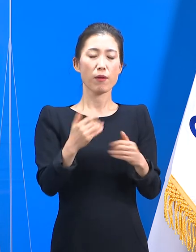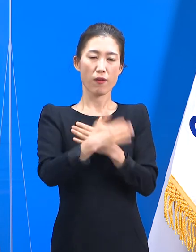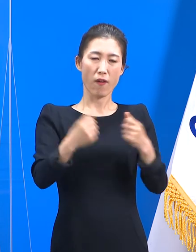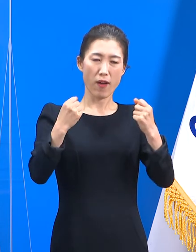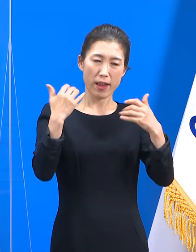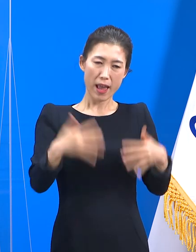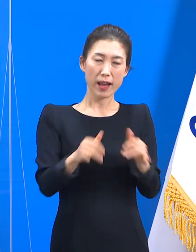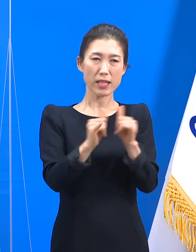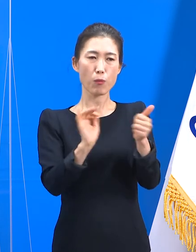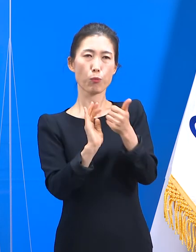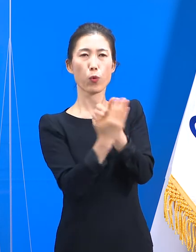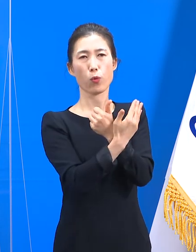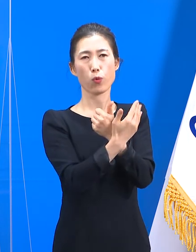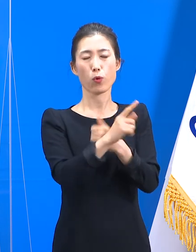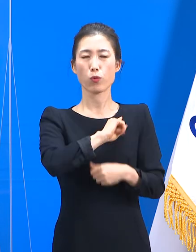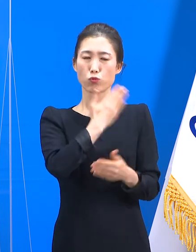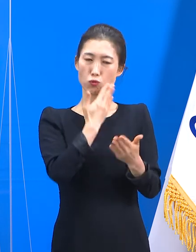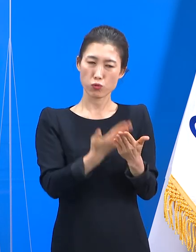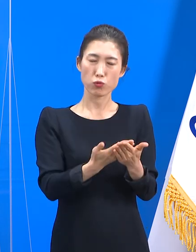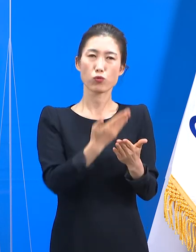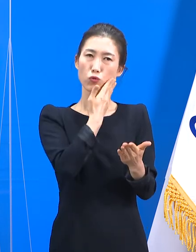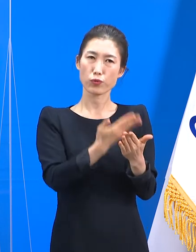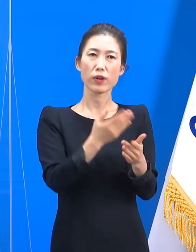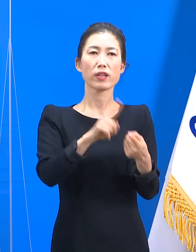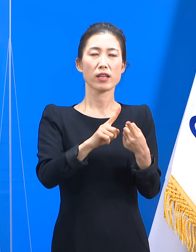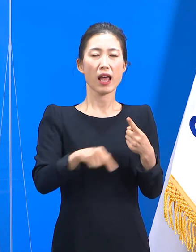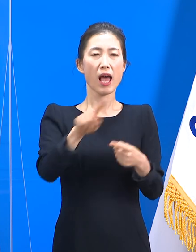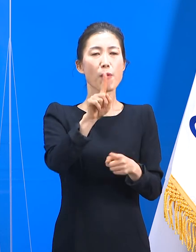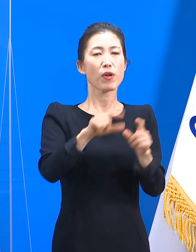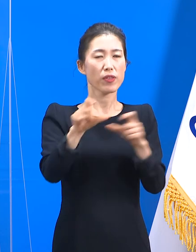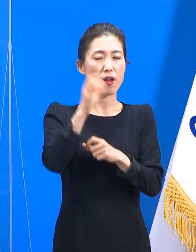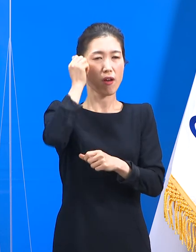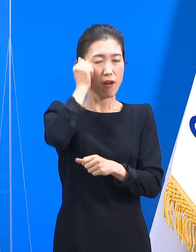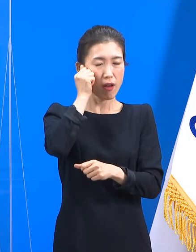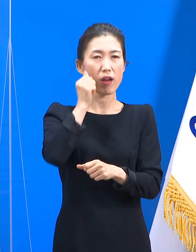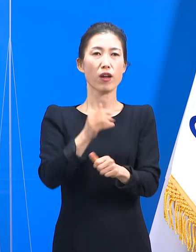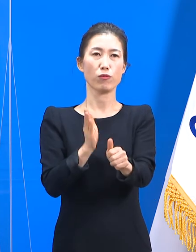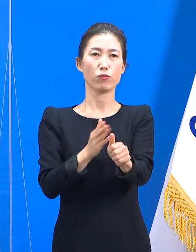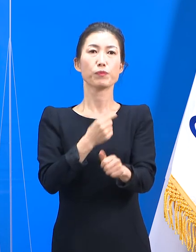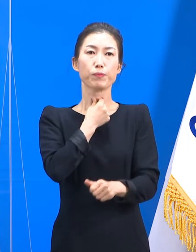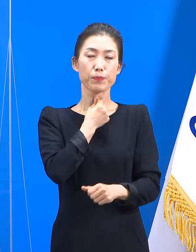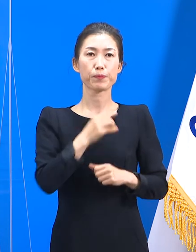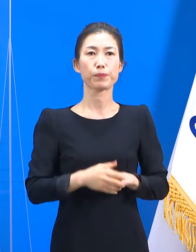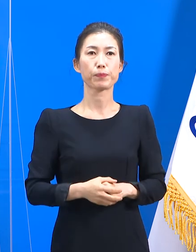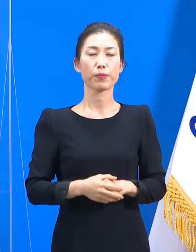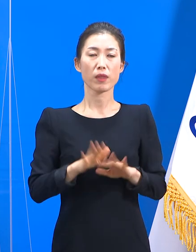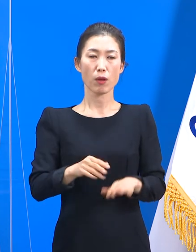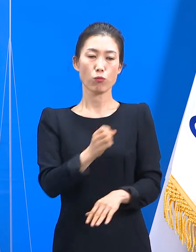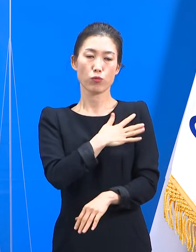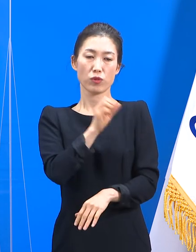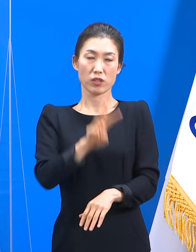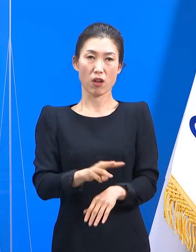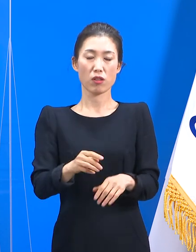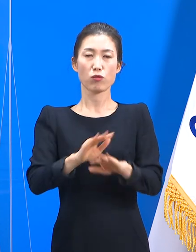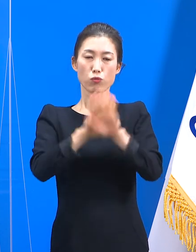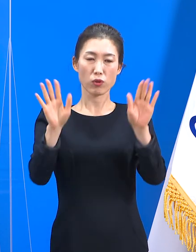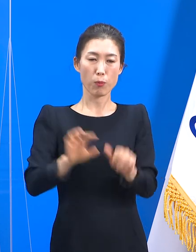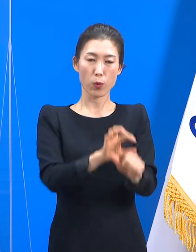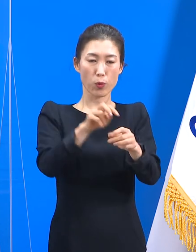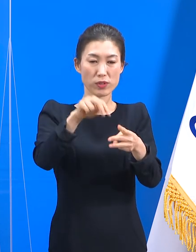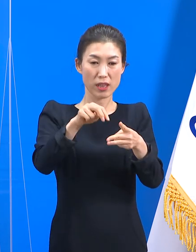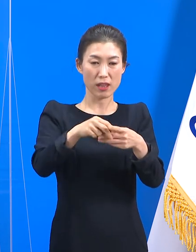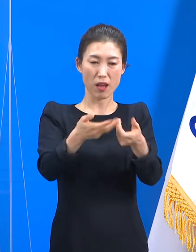우리에게 얼마나 중요한지 다시 한번 되새기고자 합니다. 이번 부천소재주간보호센터